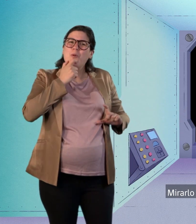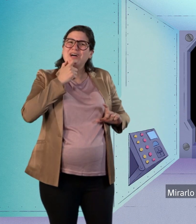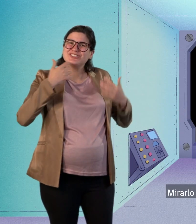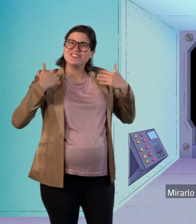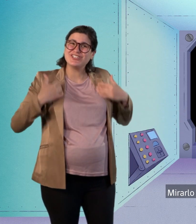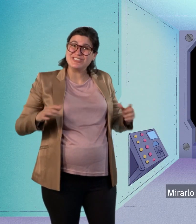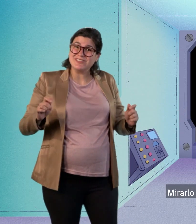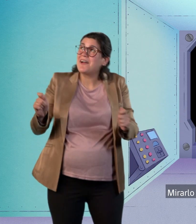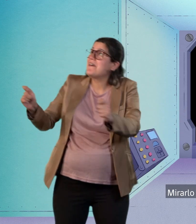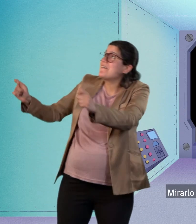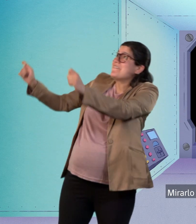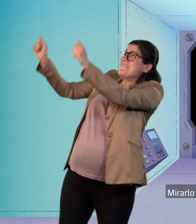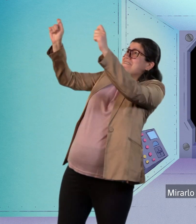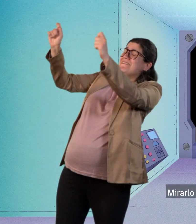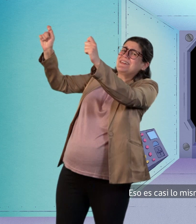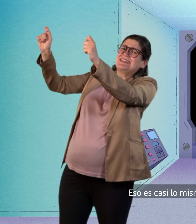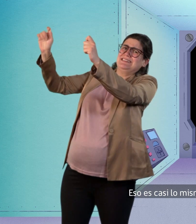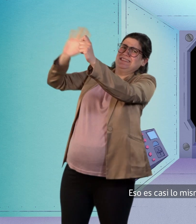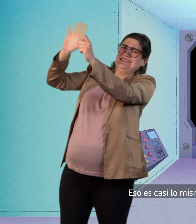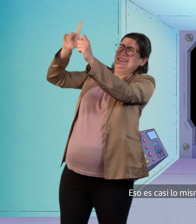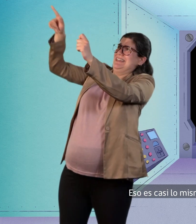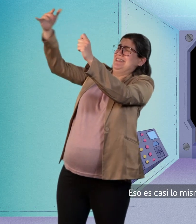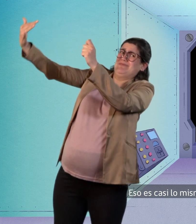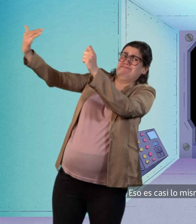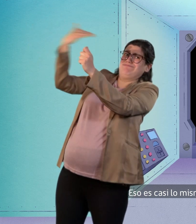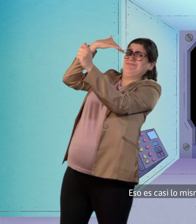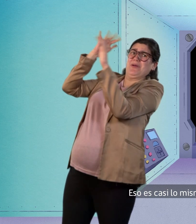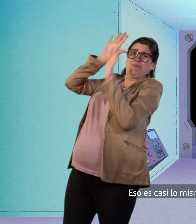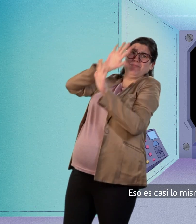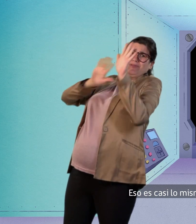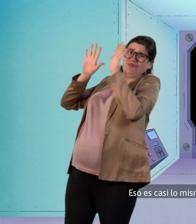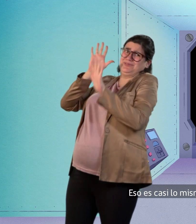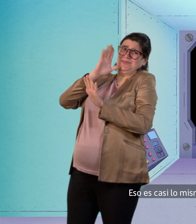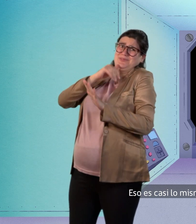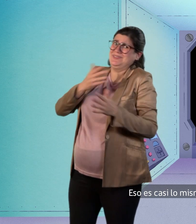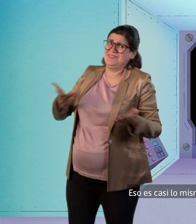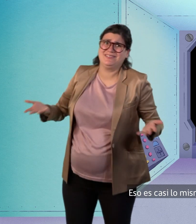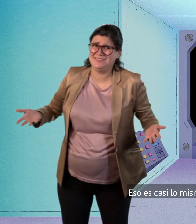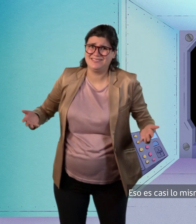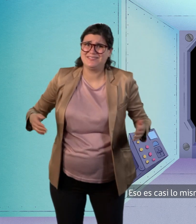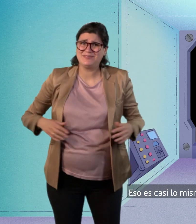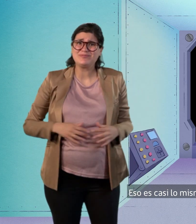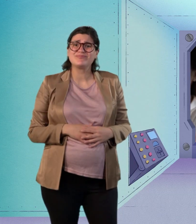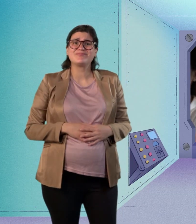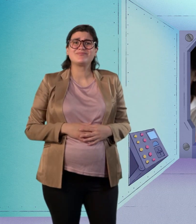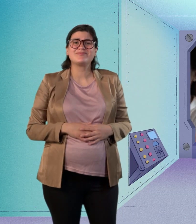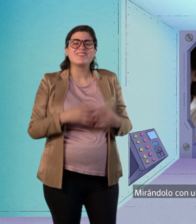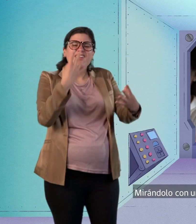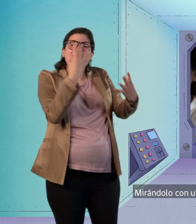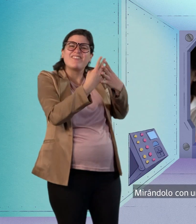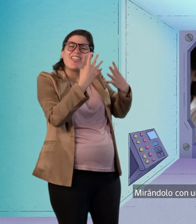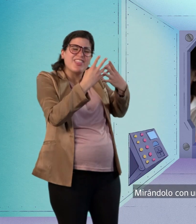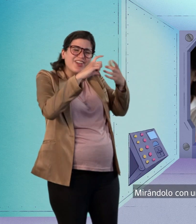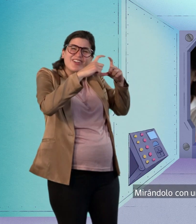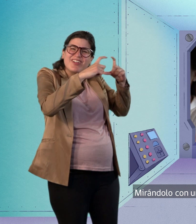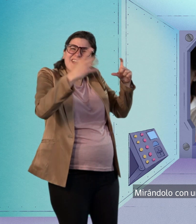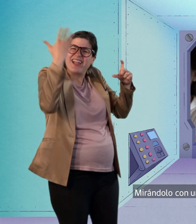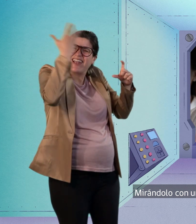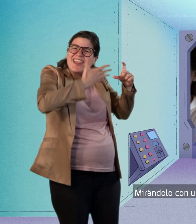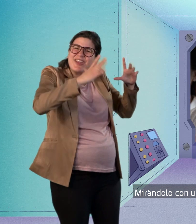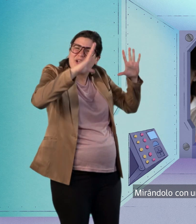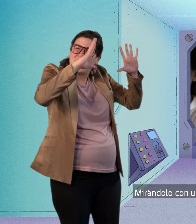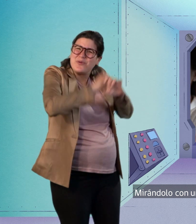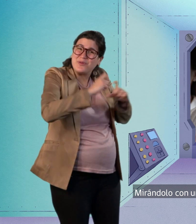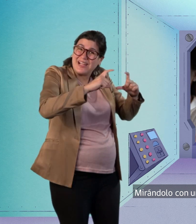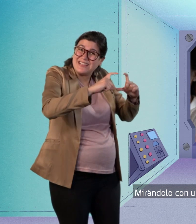una radiografía. Eso es casi lo mismo que mirarlo sin protección. Mirándolo con